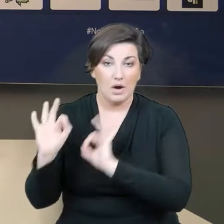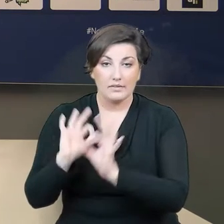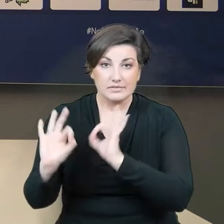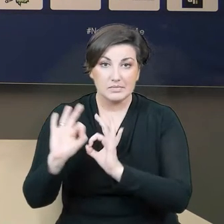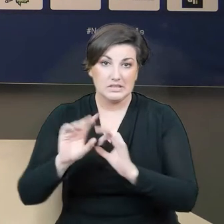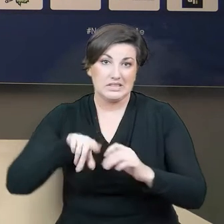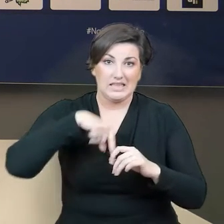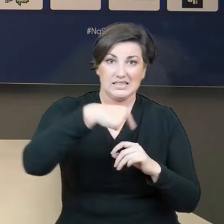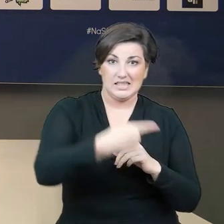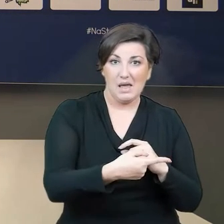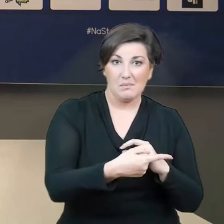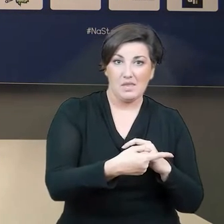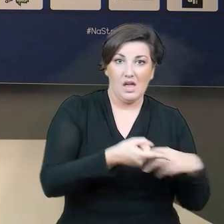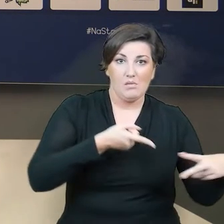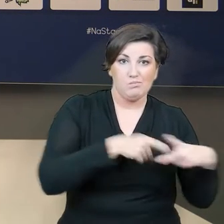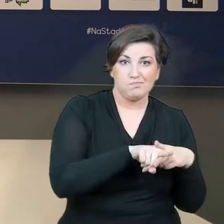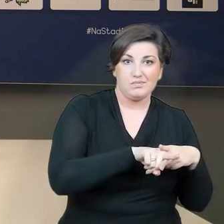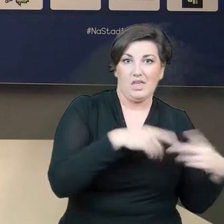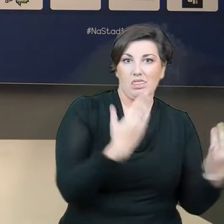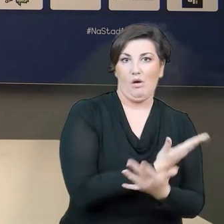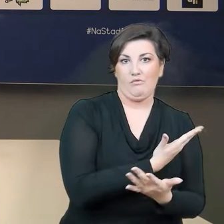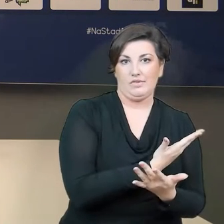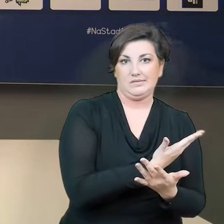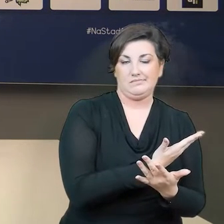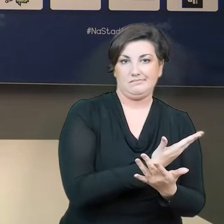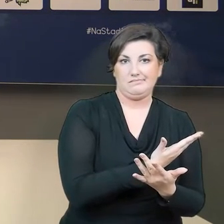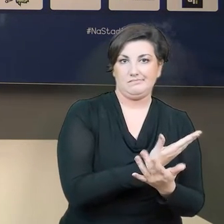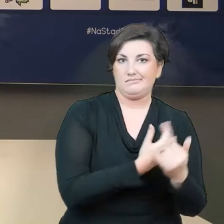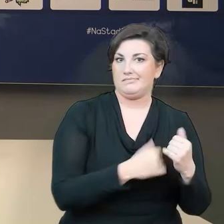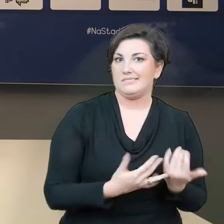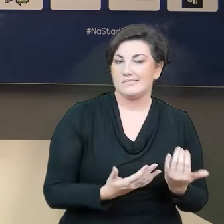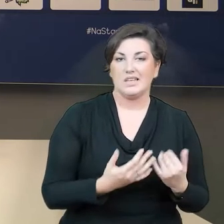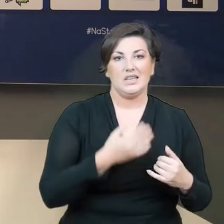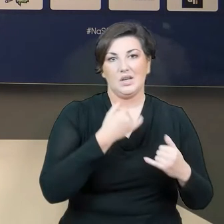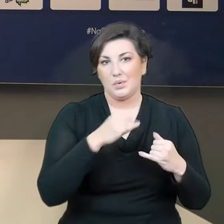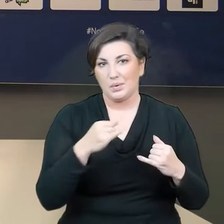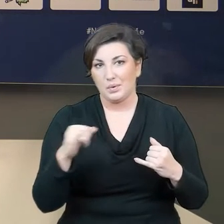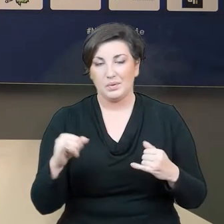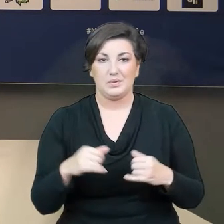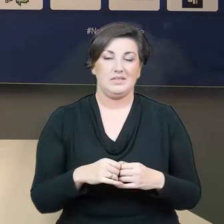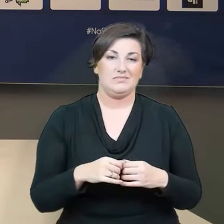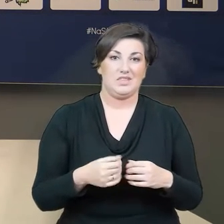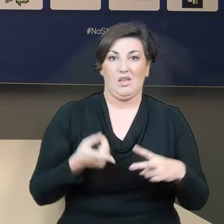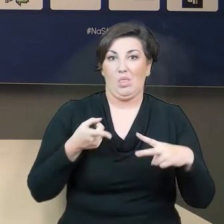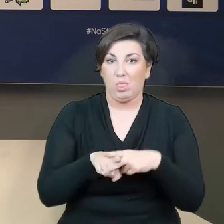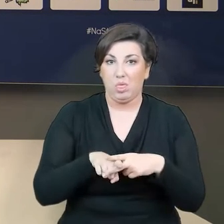kolejnym gdzieś wyjdzie inny błąd i tak dalej, i tak dalej. Czyli łatamy dziurę i za chwilę pojawia się